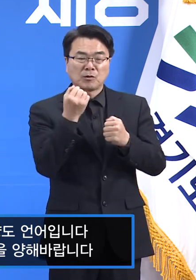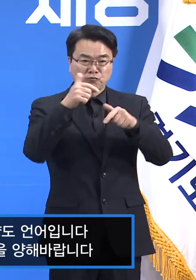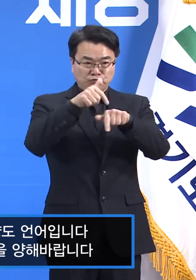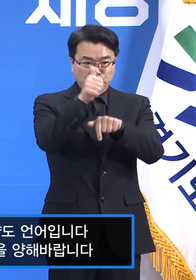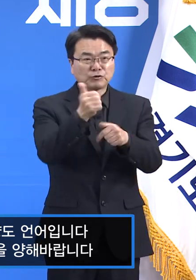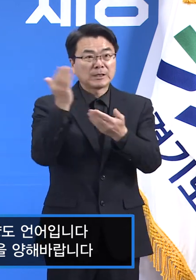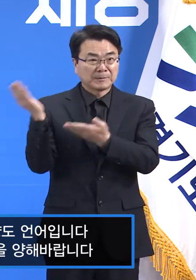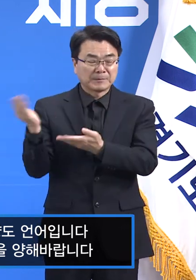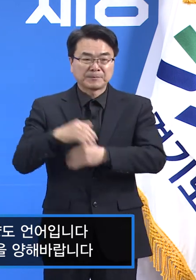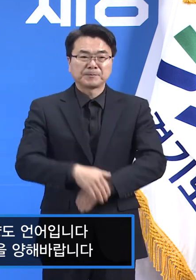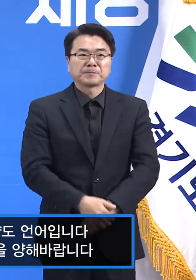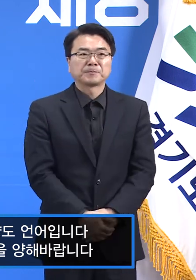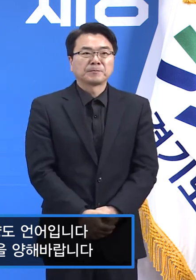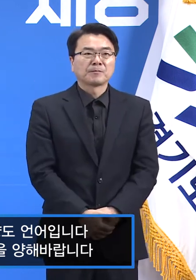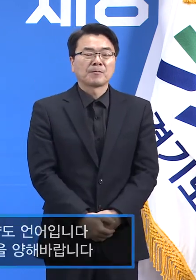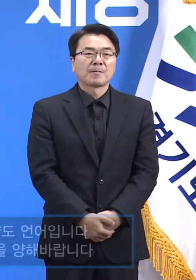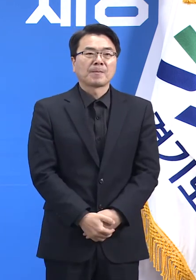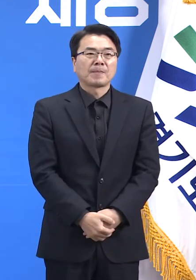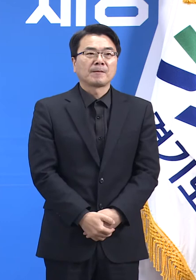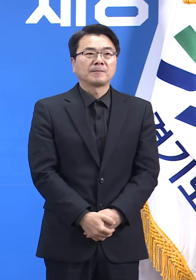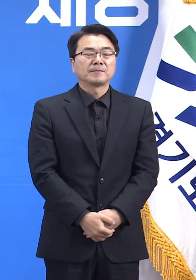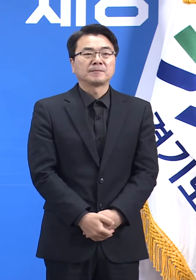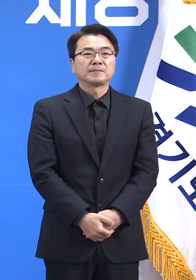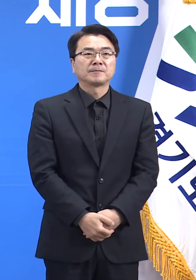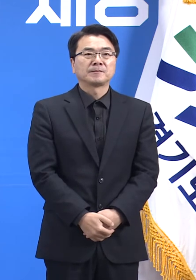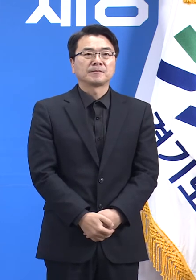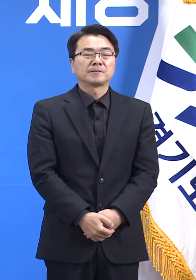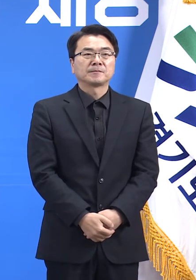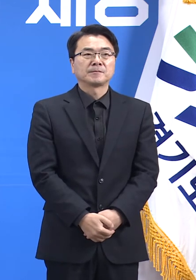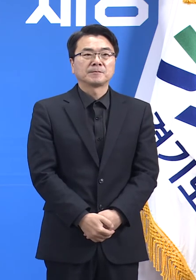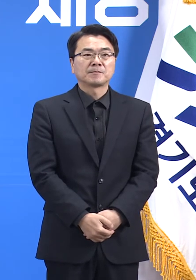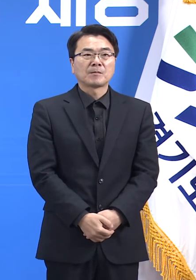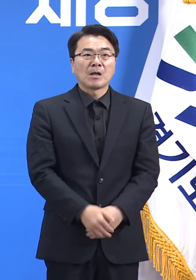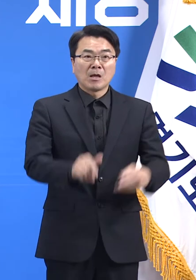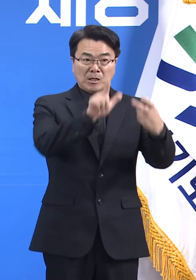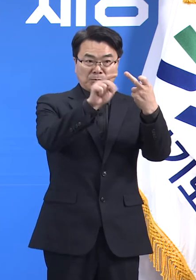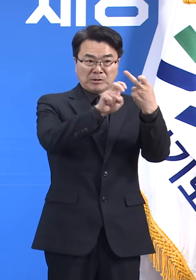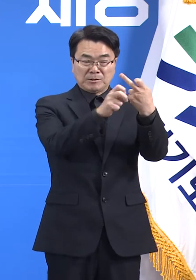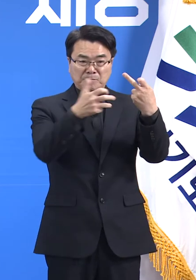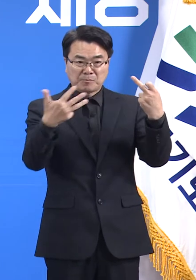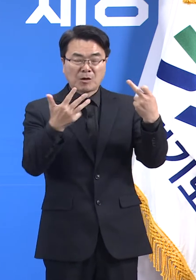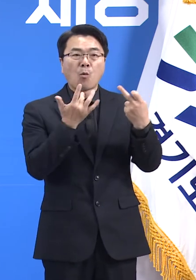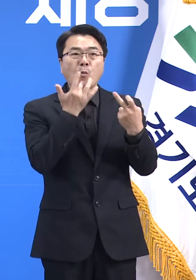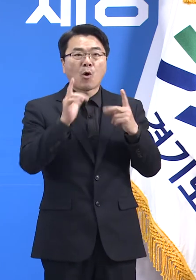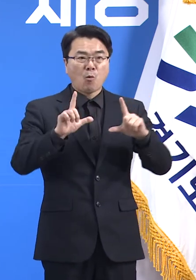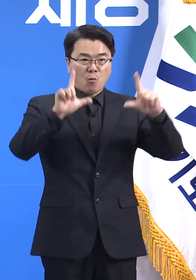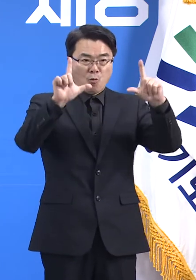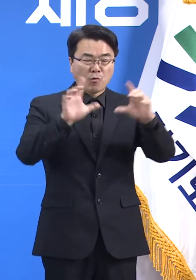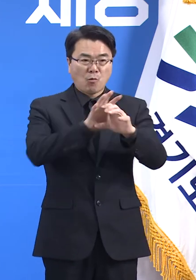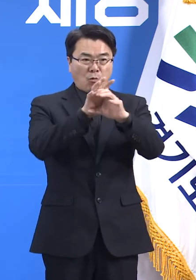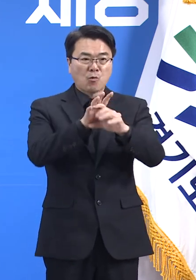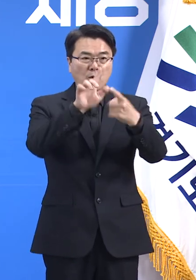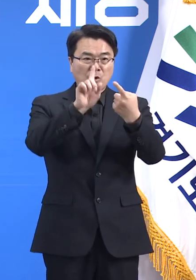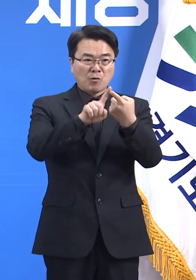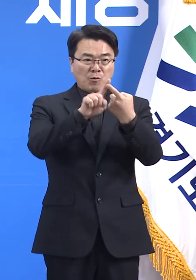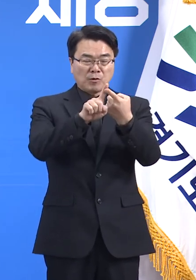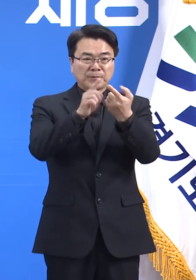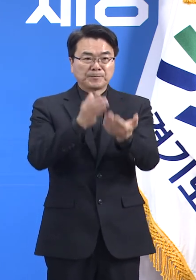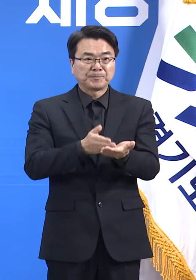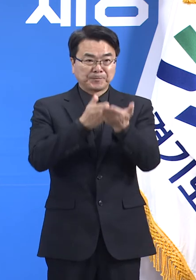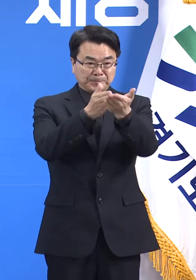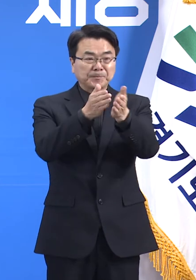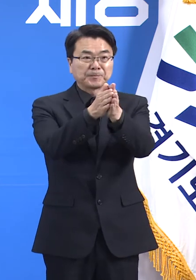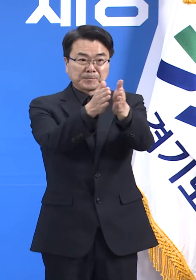안녕하십니까 경기도 보건건강국장 류영철입니다. 12월 28일 화요일 경기도 코로나19 대응 정례 기자회견을